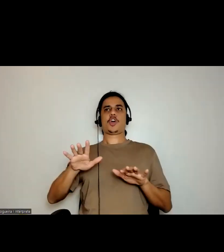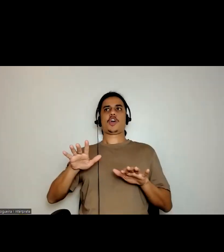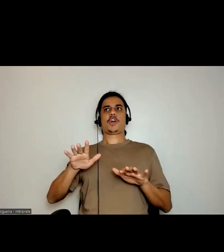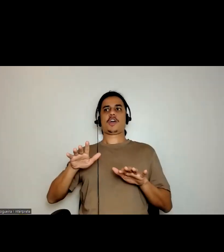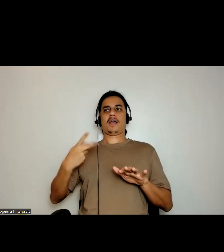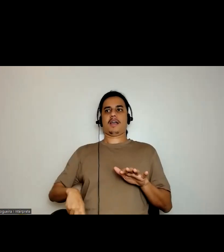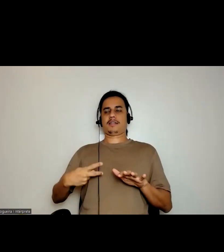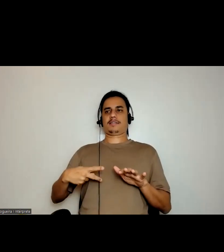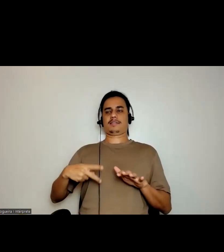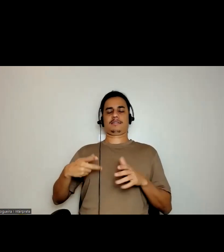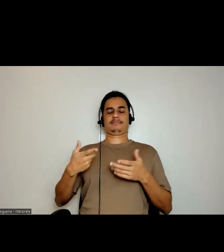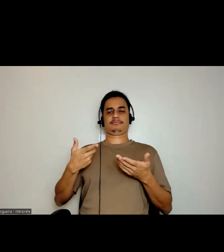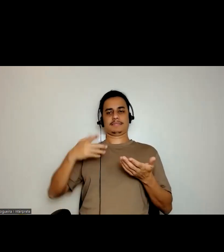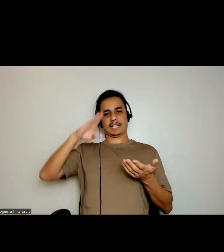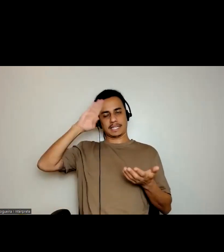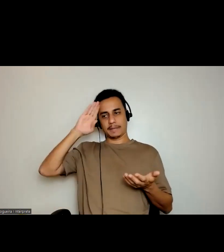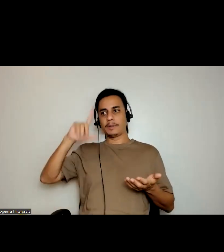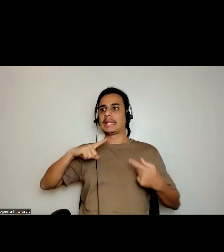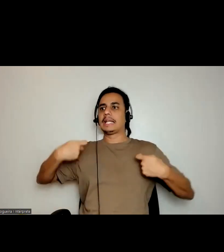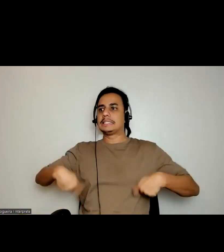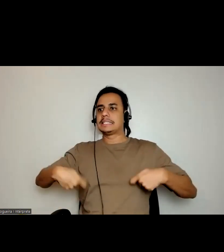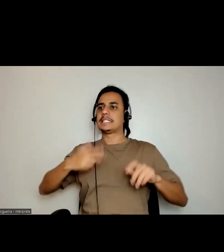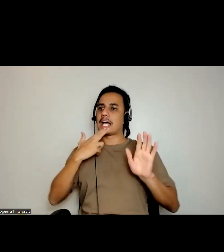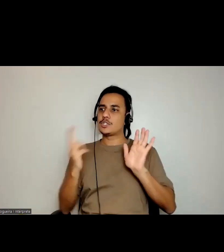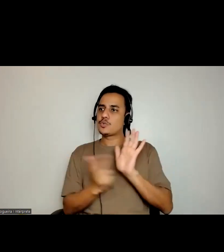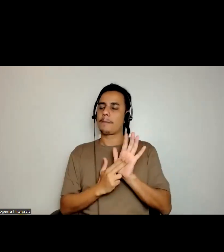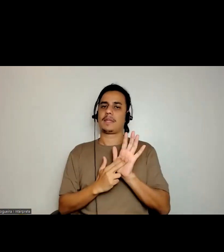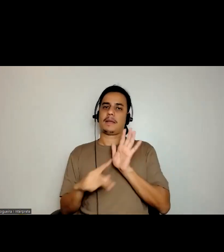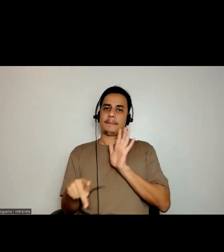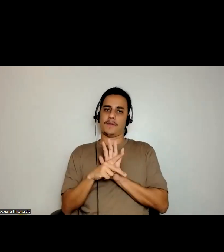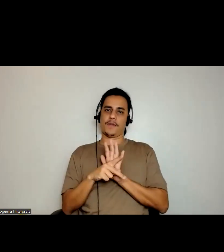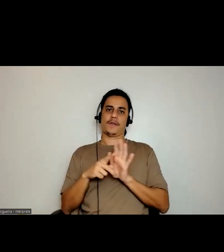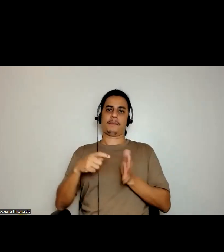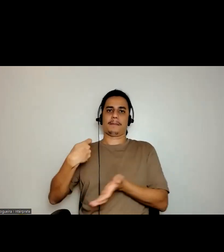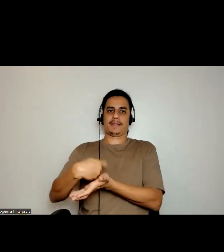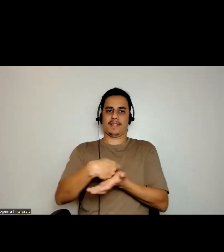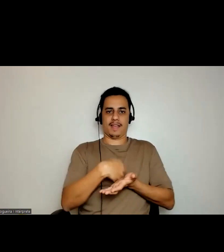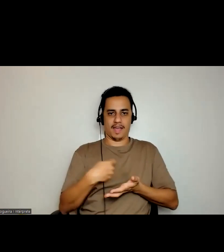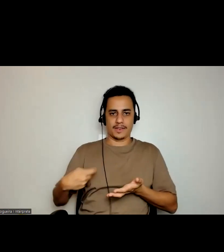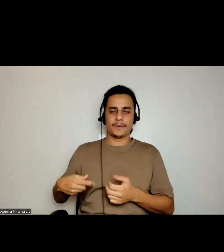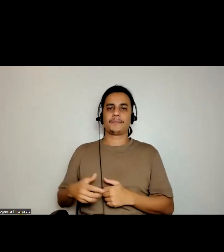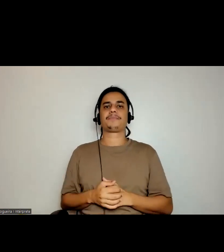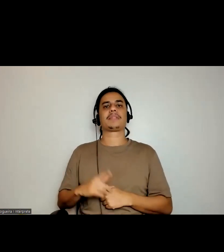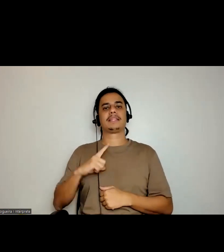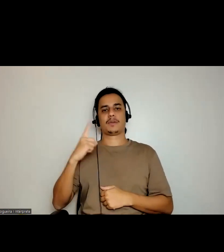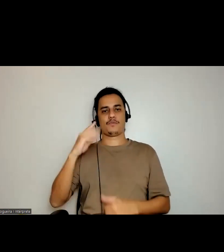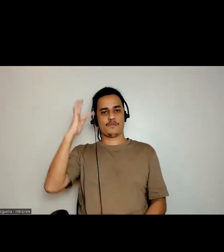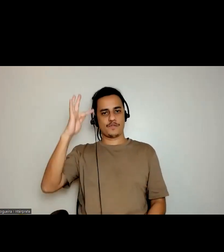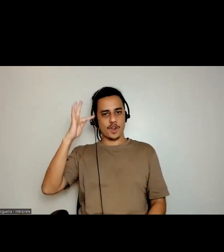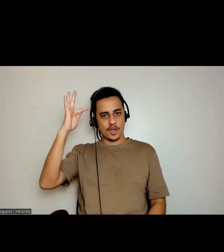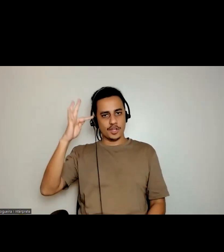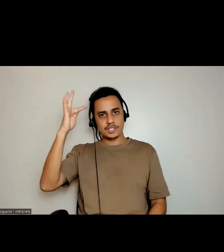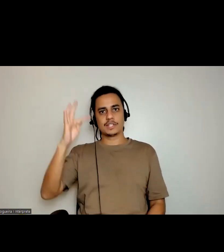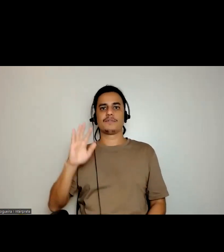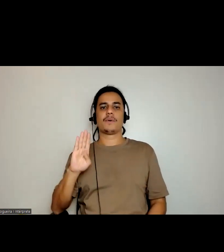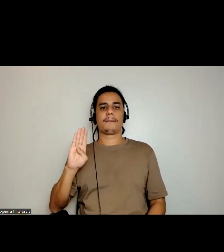essa necessidade de assumir a arbitrariedade, fazer... Tem um filósofo no